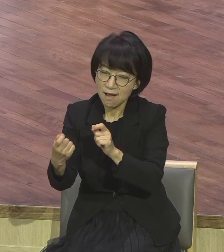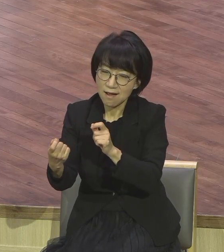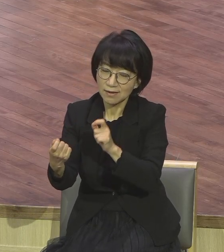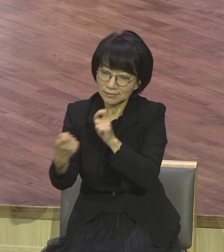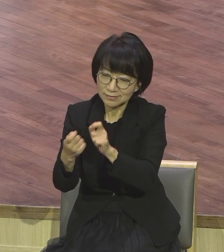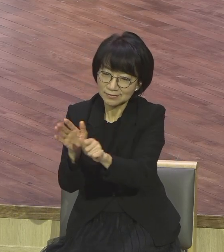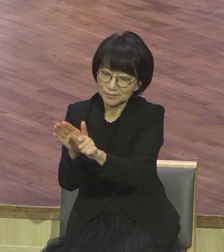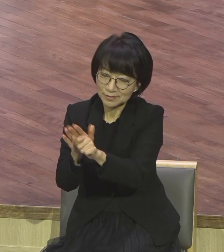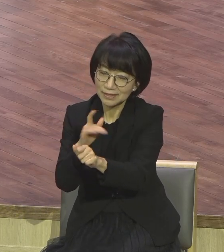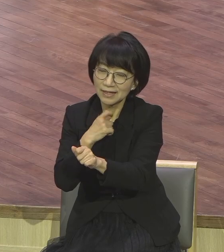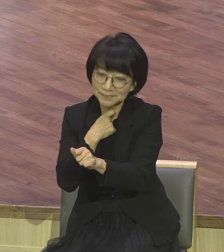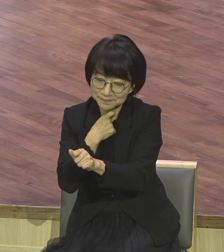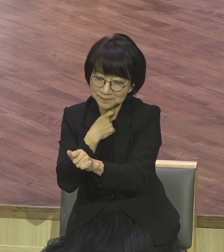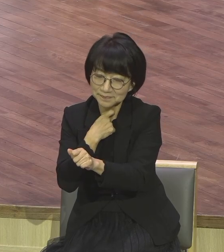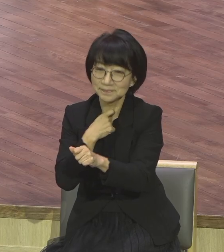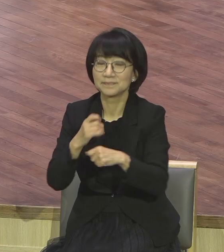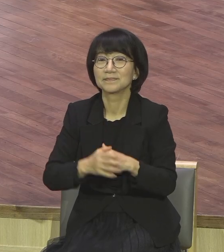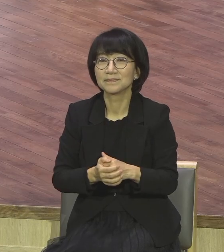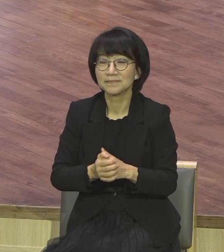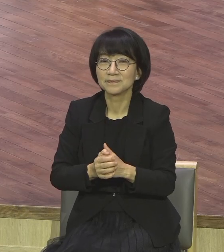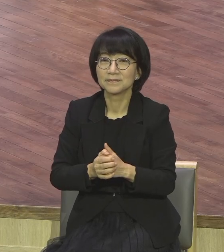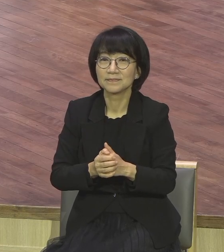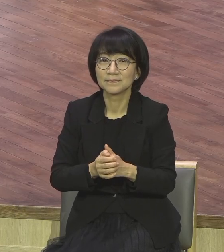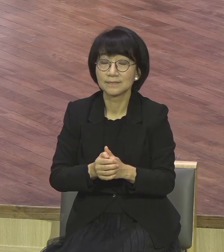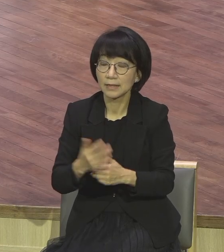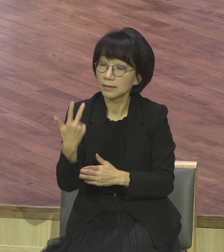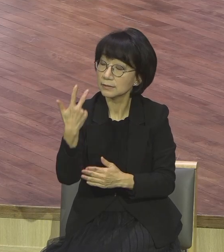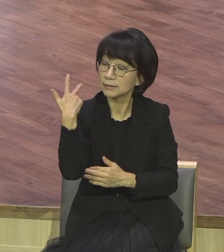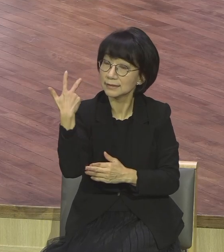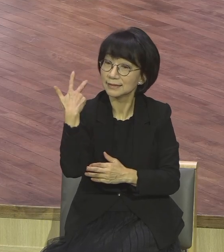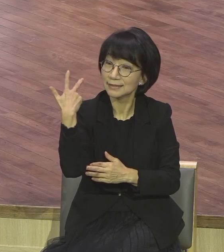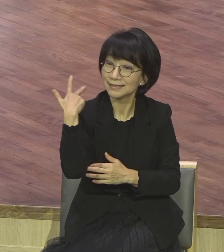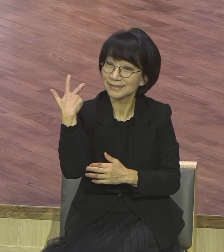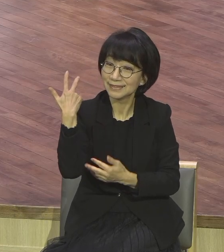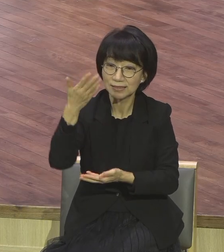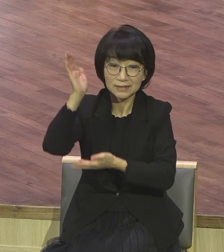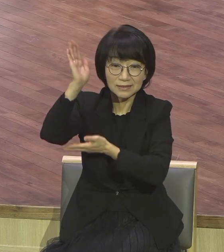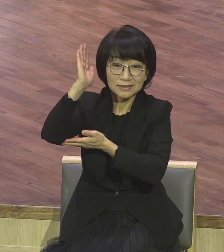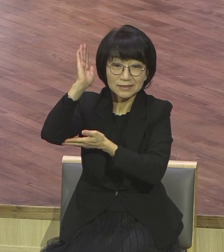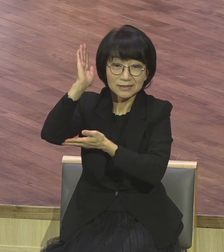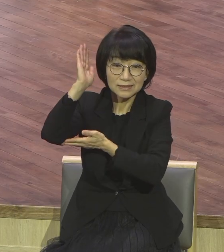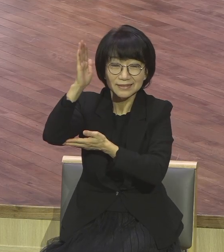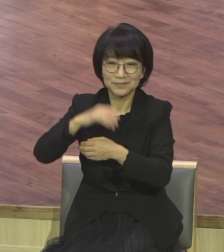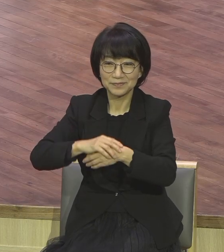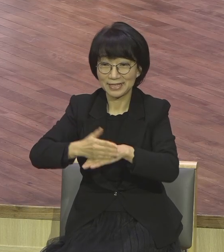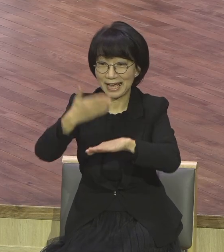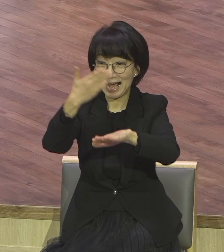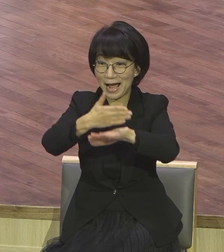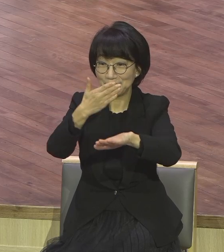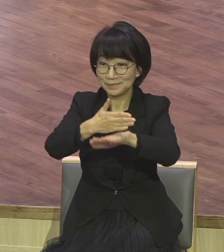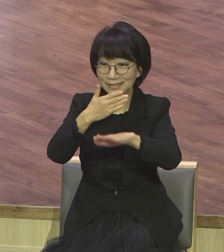이런 영적 시각 지난주에 말씀입니다. 감사의 세트를 갖추라 그랬습니다.